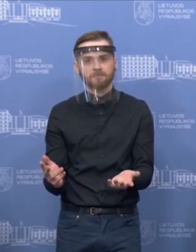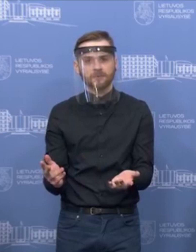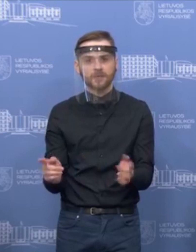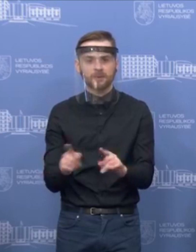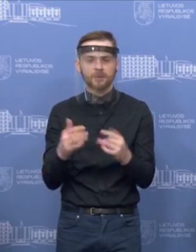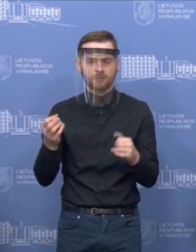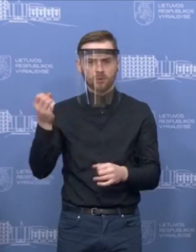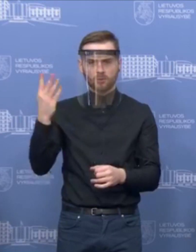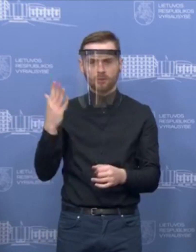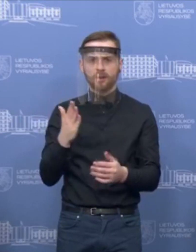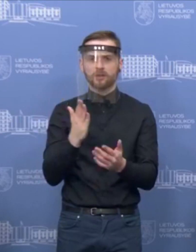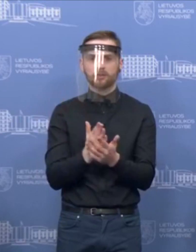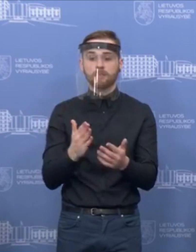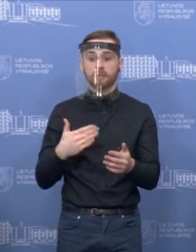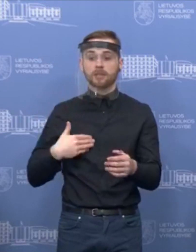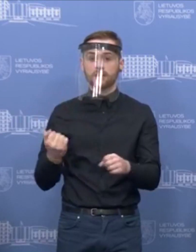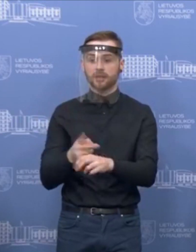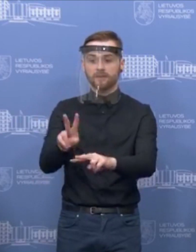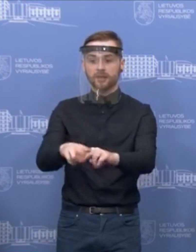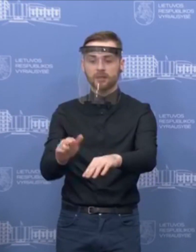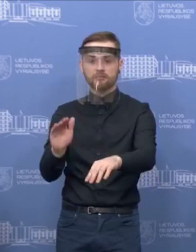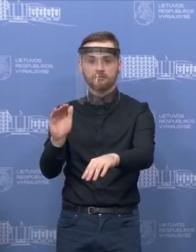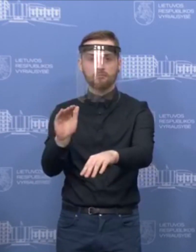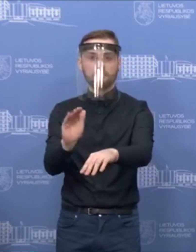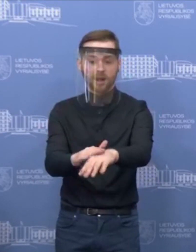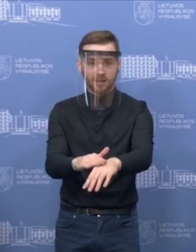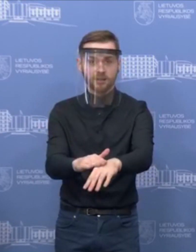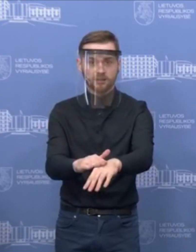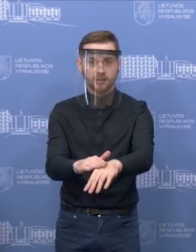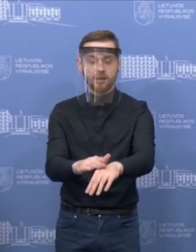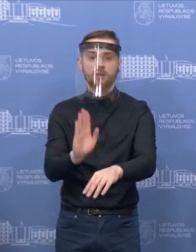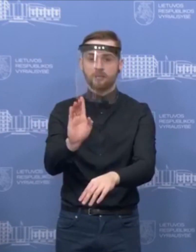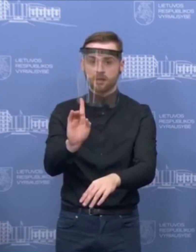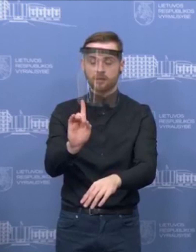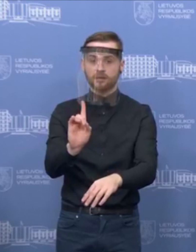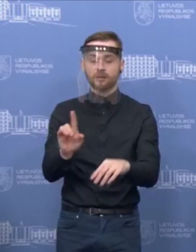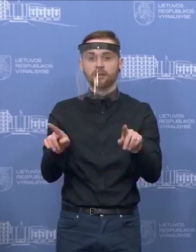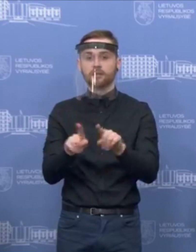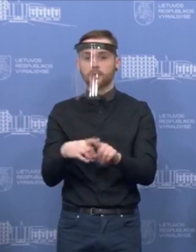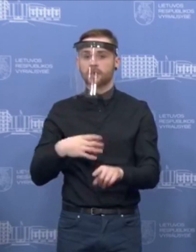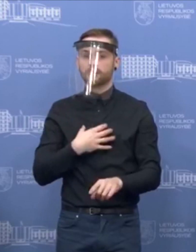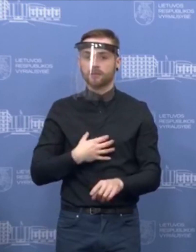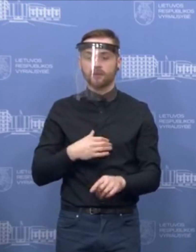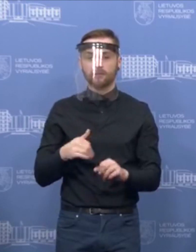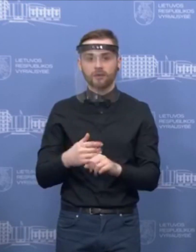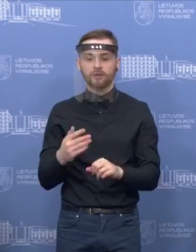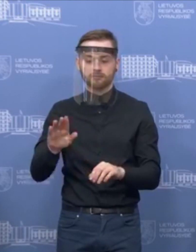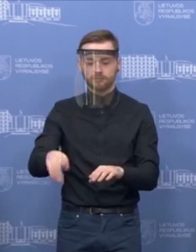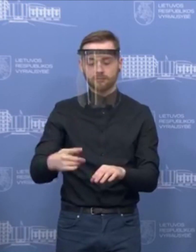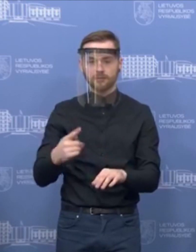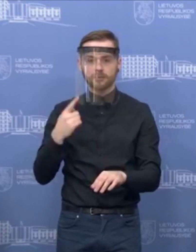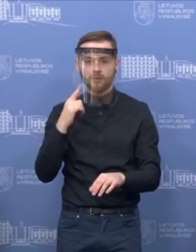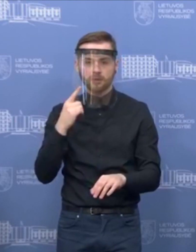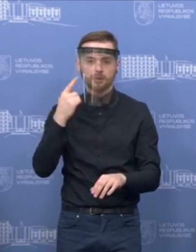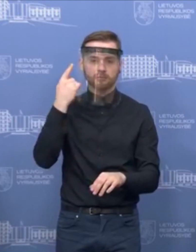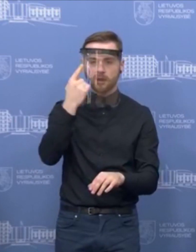įsivaizduokit, turime mes ne tik paliesti tą vietą, kur yra su virusu užteršta, bet mes dar turime ir po to pasikrapštyti dnosį arba